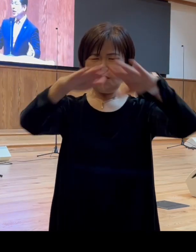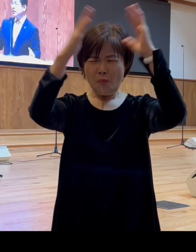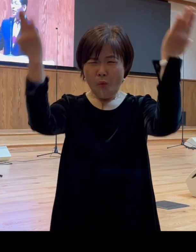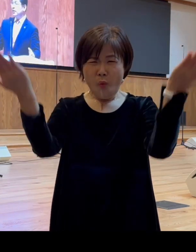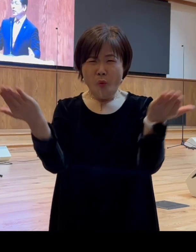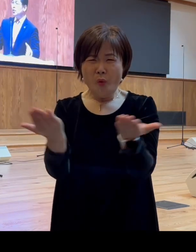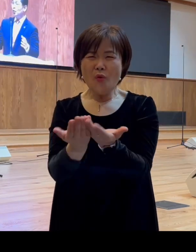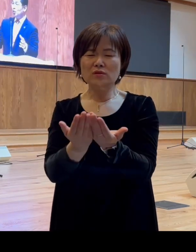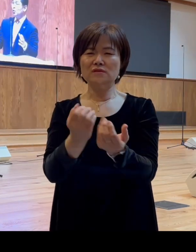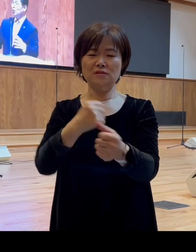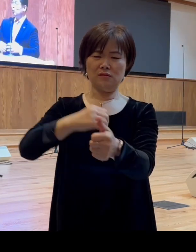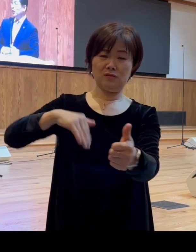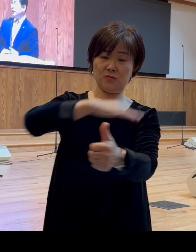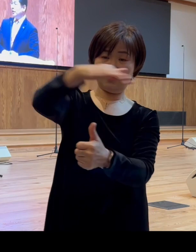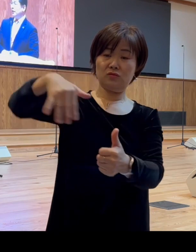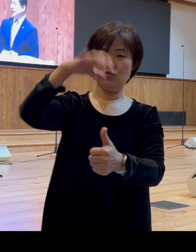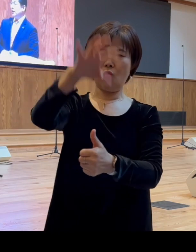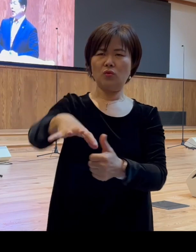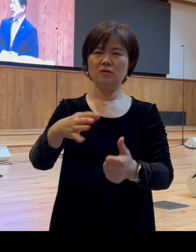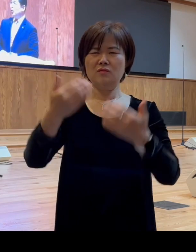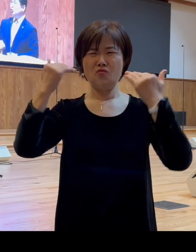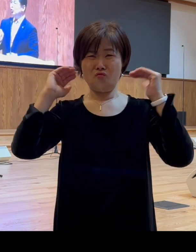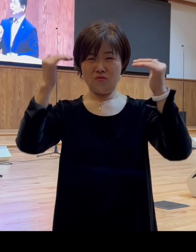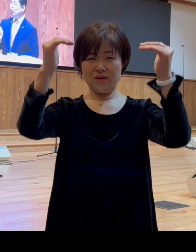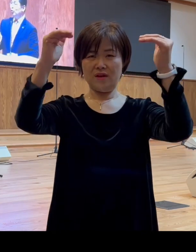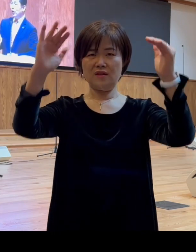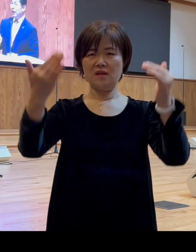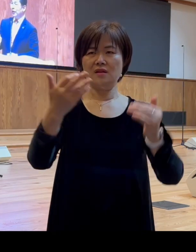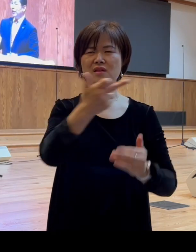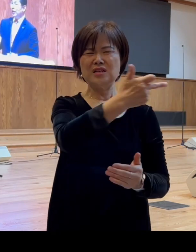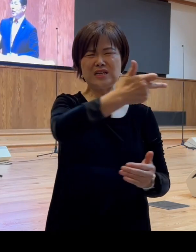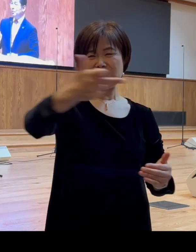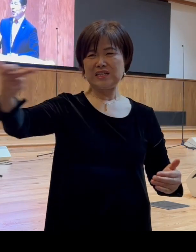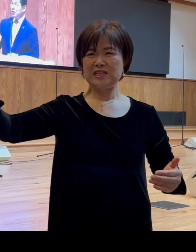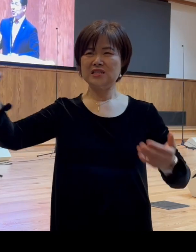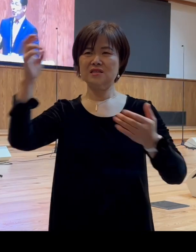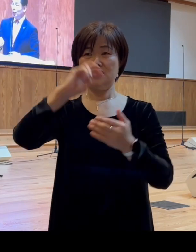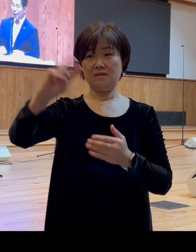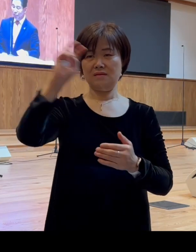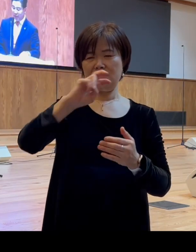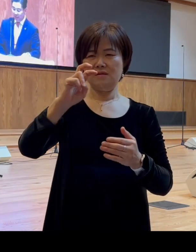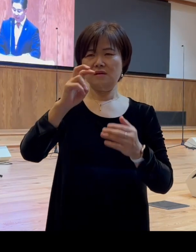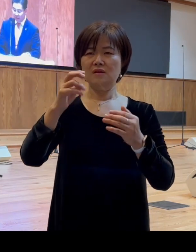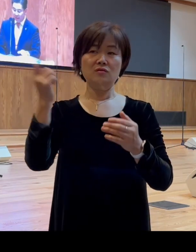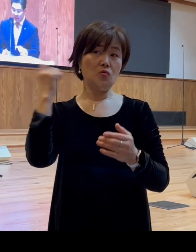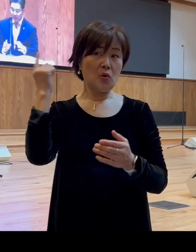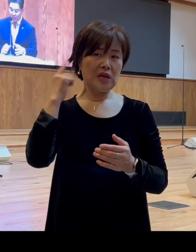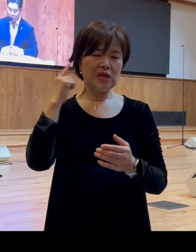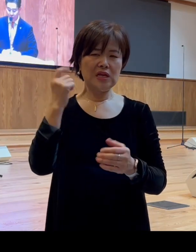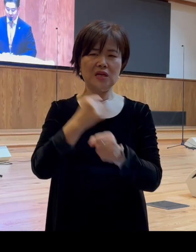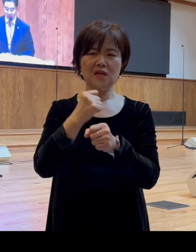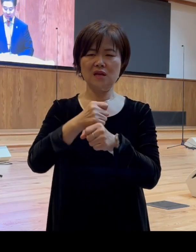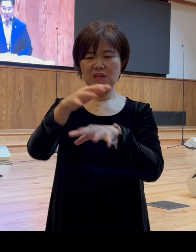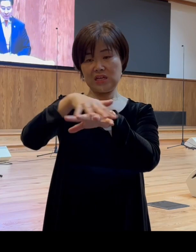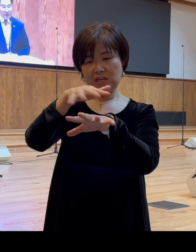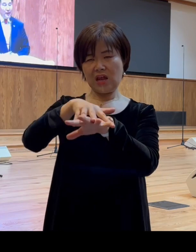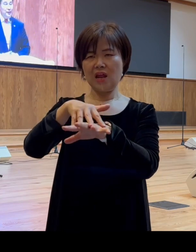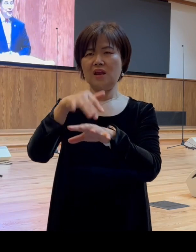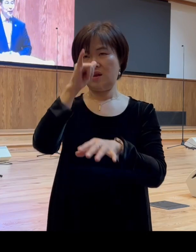쩌렁쩌렁 울리는 아주 훌륭한 음향시설이 완비된 그런 공연장이었습니다 그럼